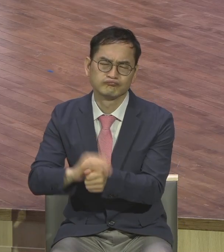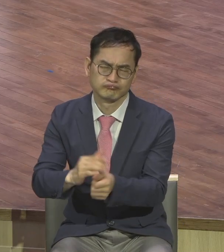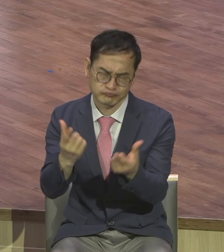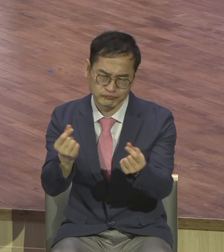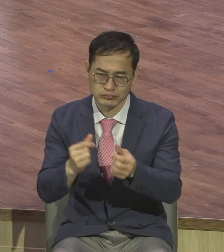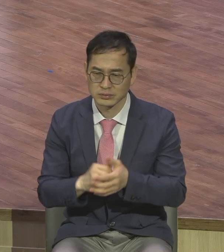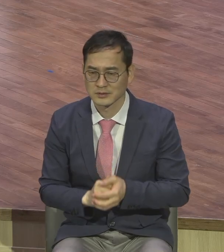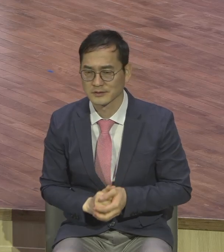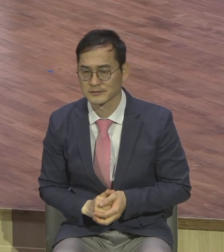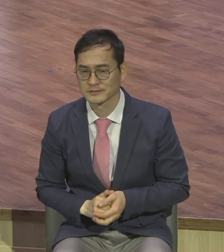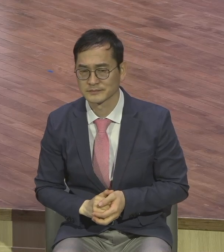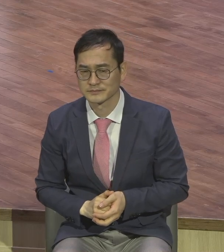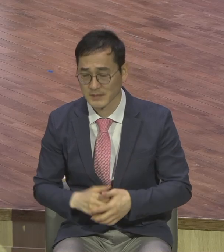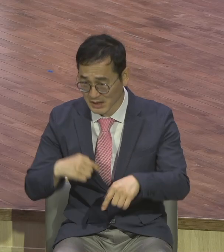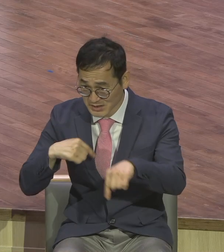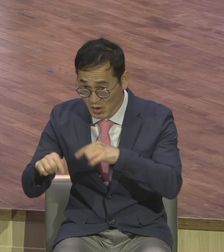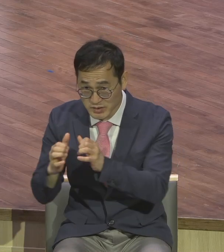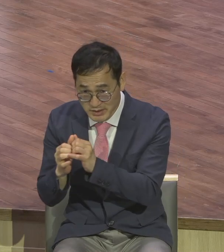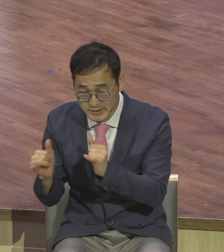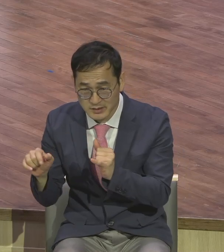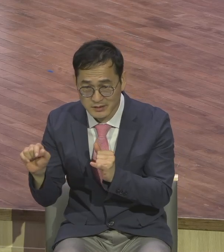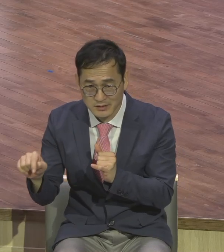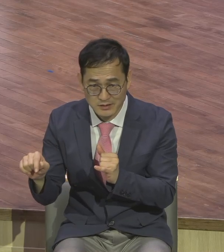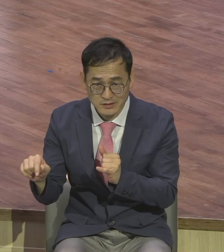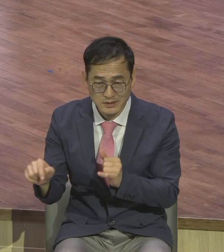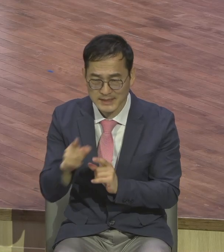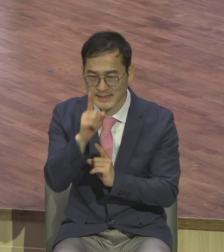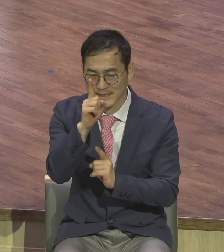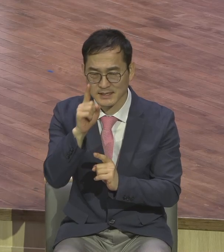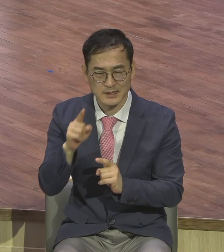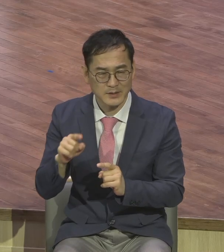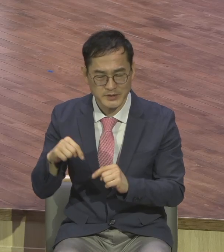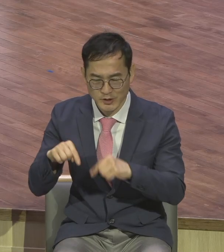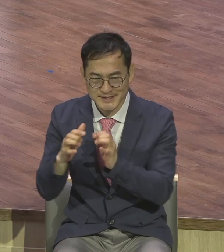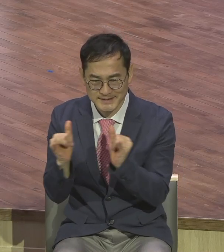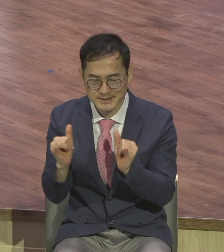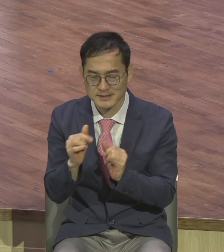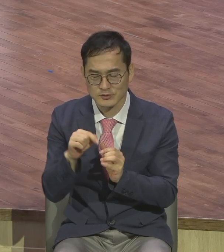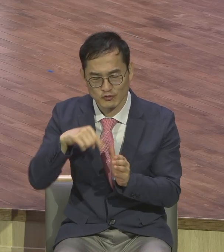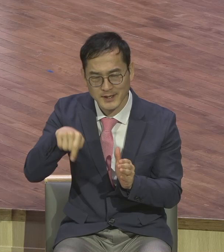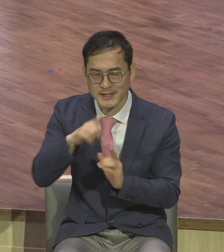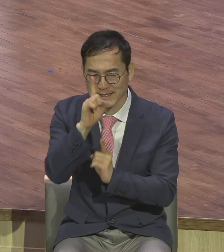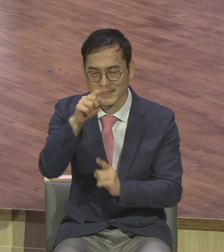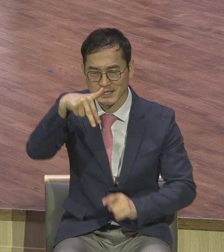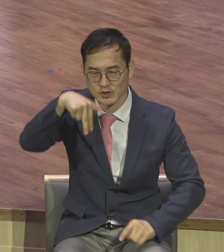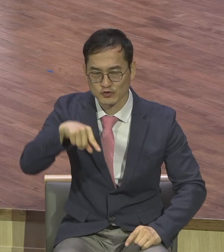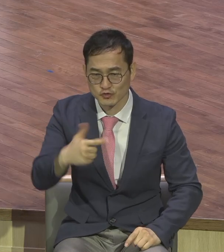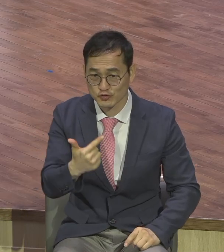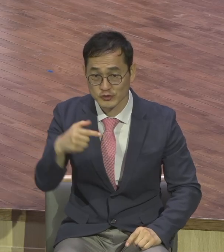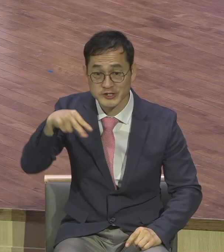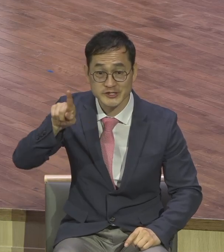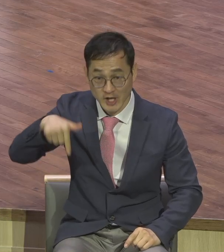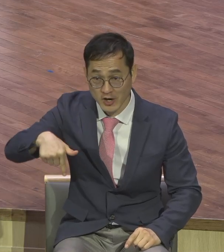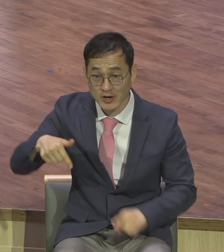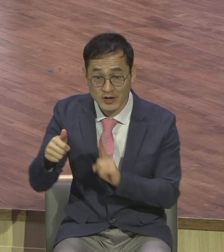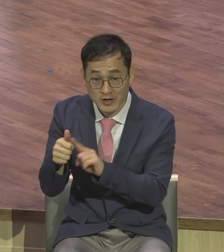정치권에서는 이준석이라고 하는 37살짜리가 한 번도 국회원을 해본 적도 없는데